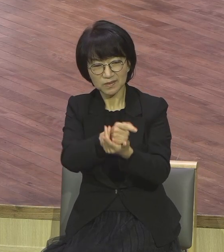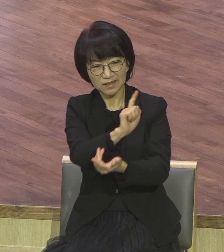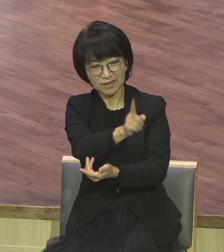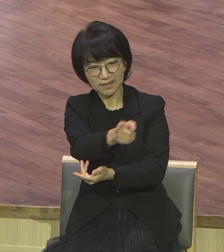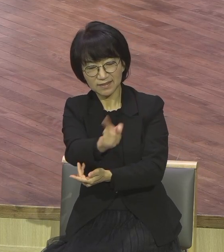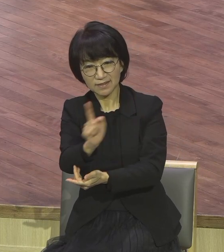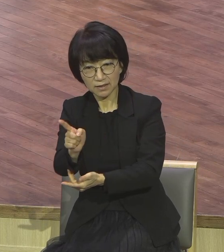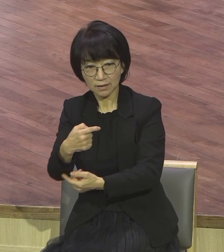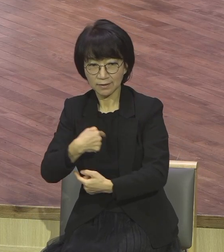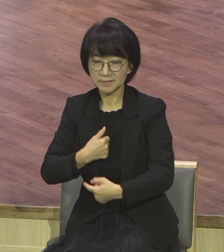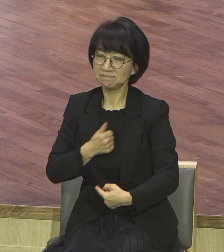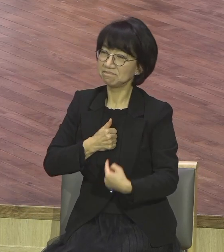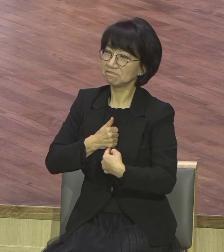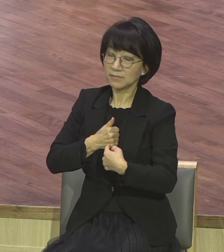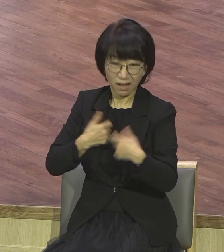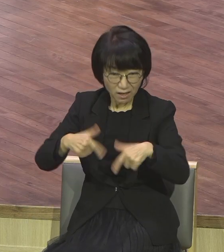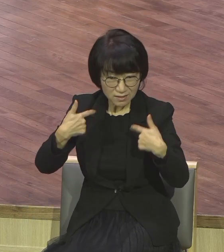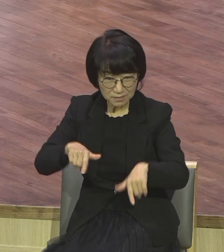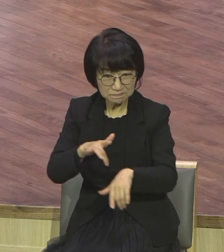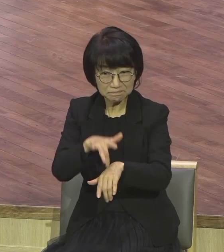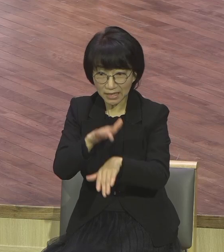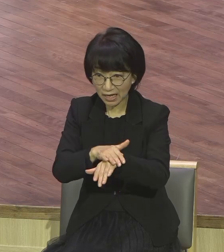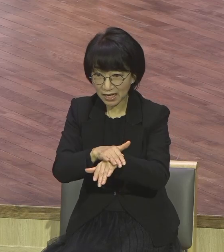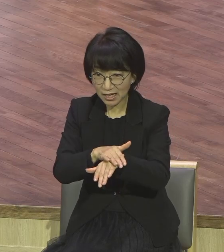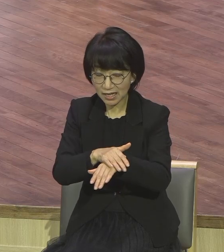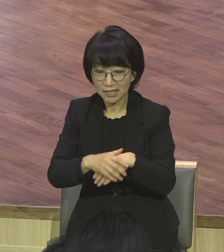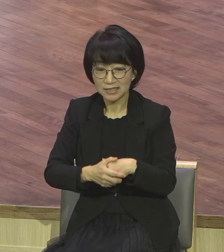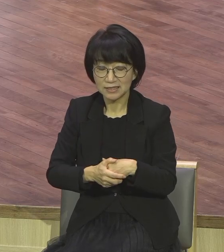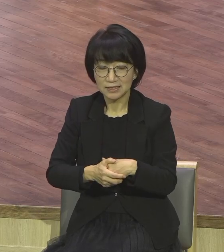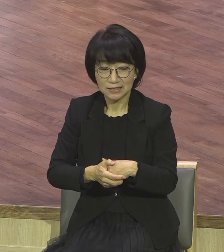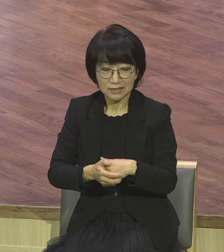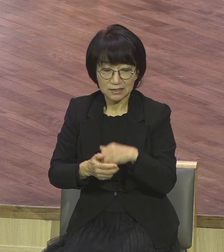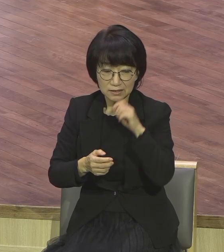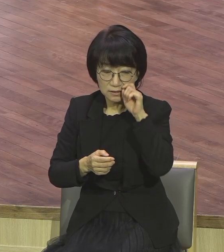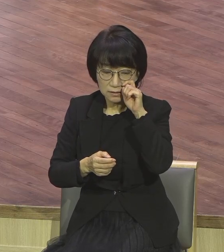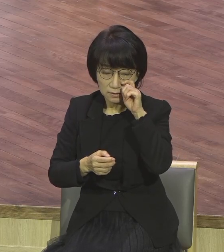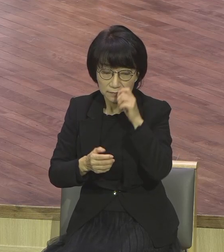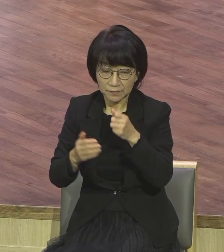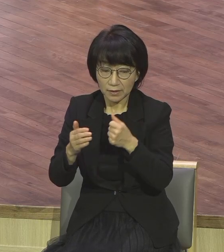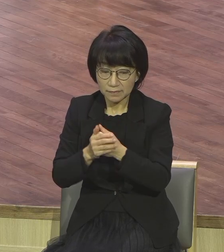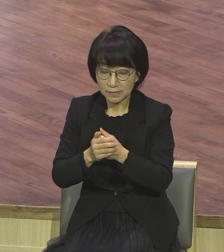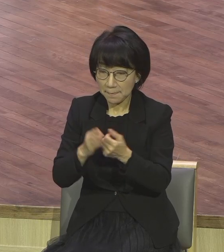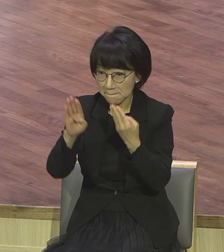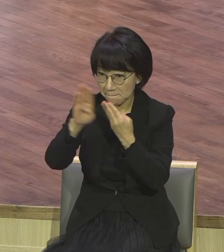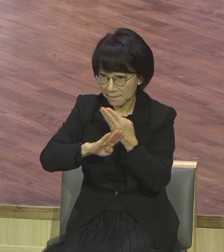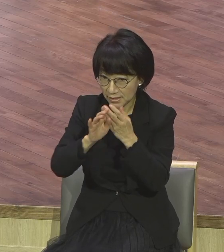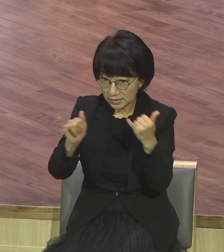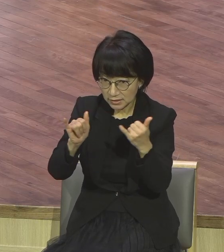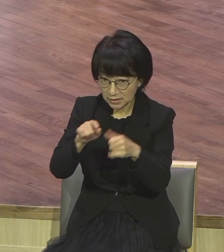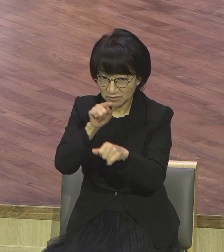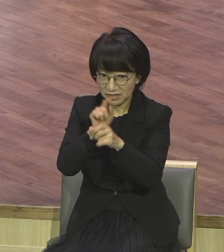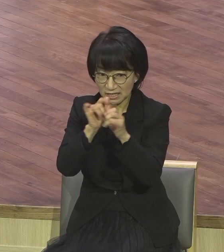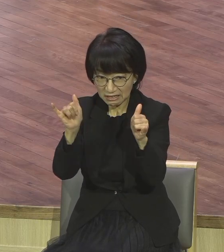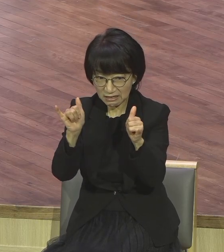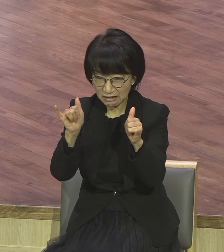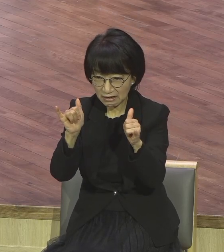했어요. 그 결과 그들의 말은 오히려 죽이는 독 같았다. 그래서 예수님은 말하는